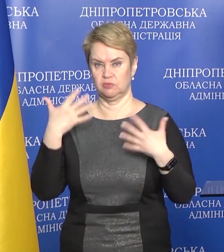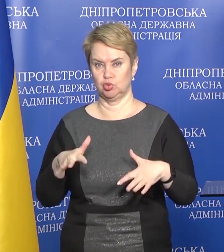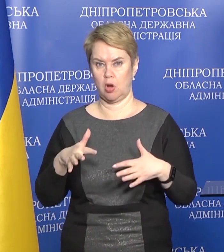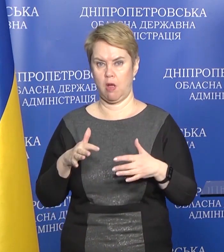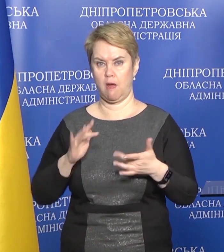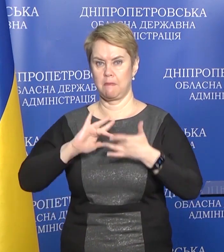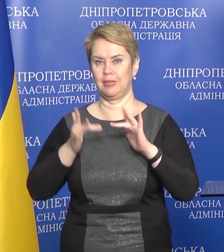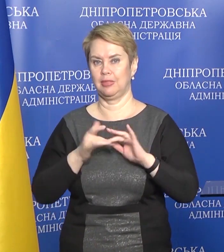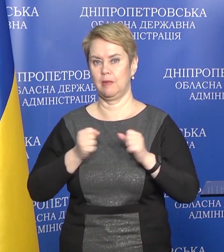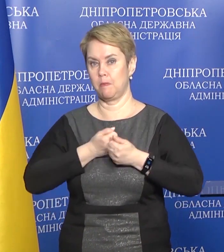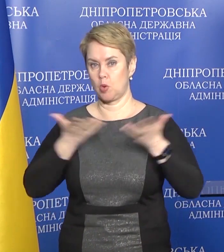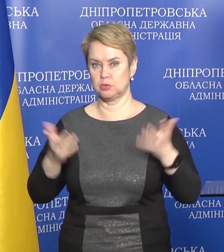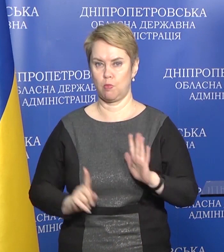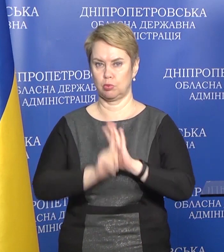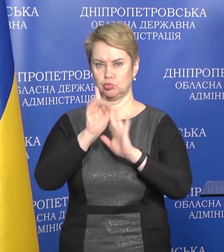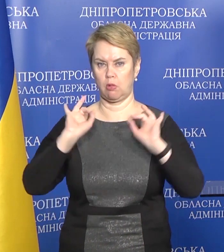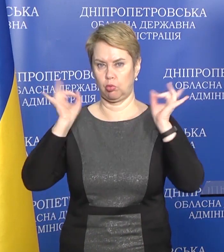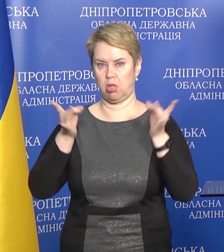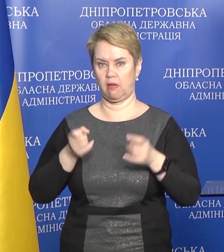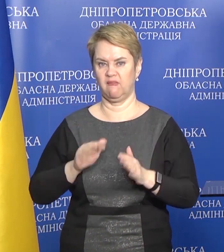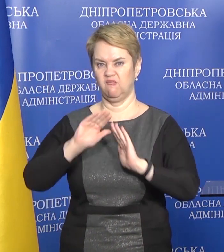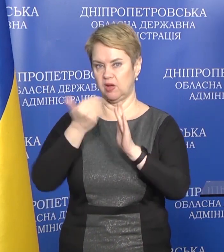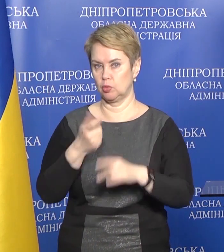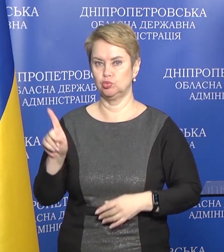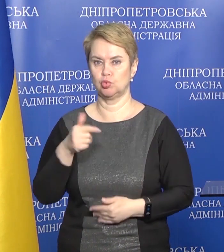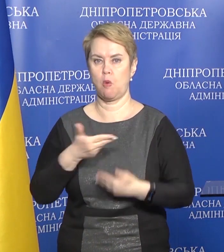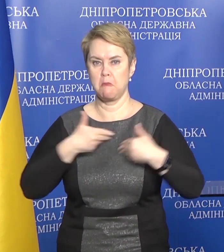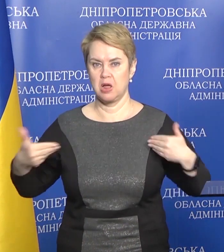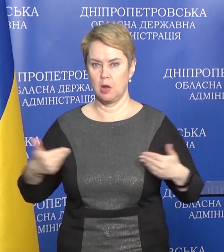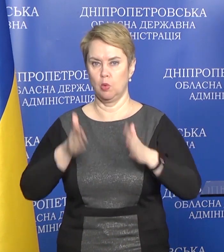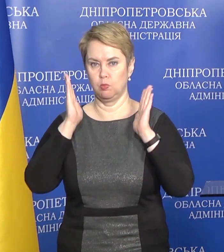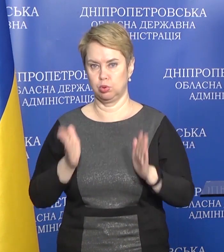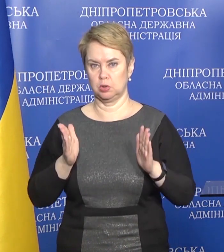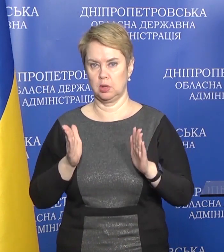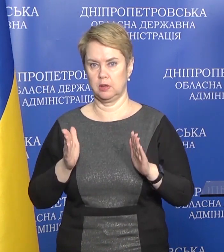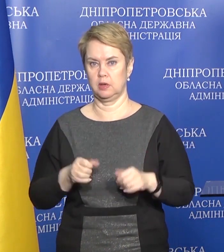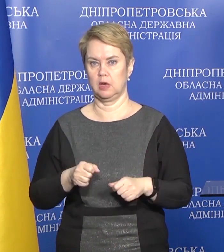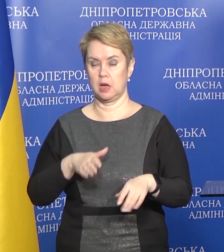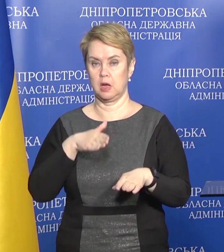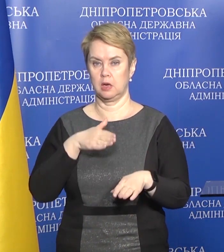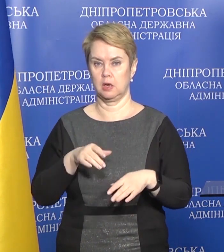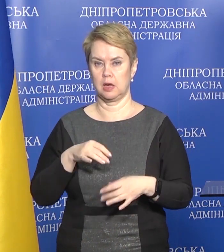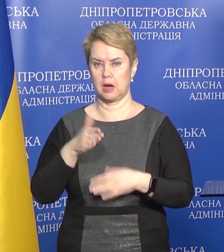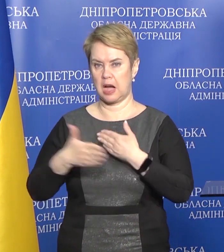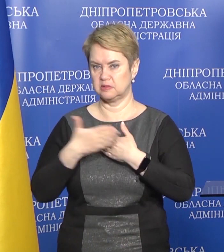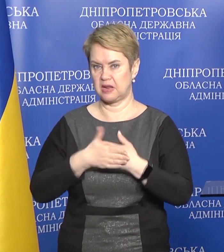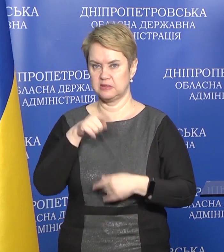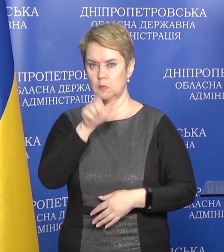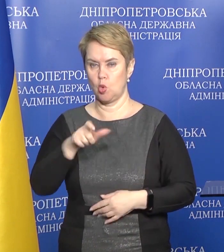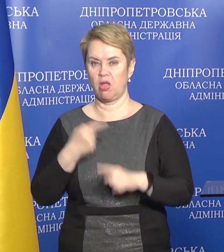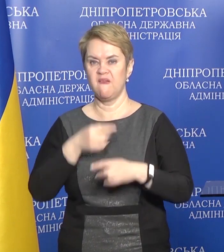в медійному просторі, починають лунати вигуки про те, що ми будемо розправлятися з тими людьми, які